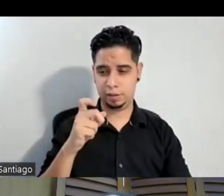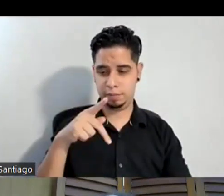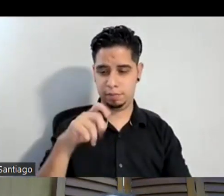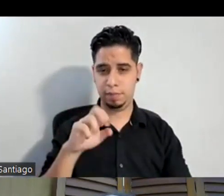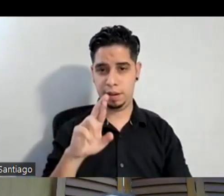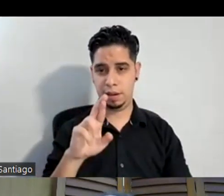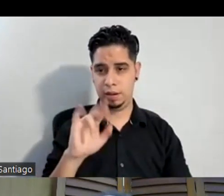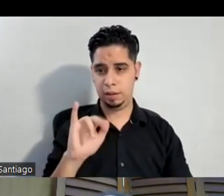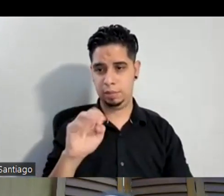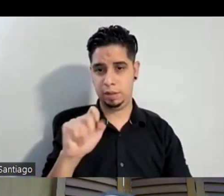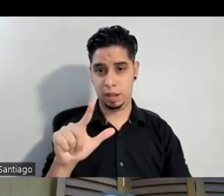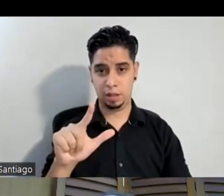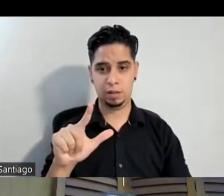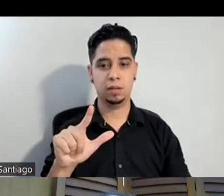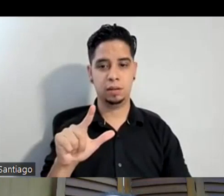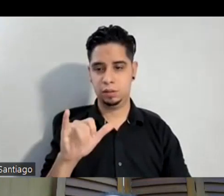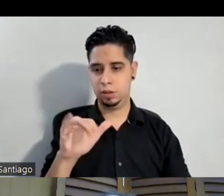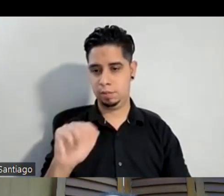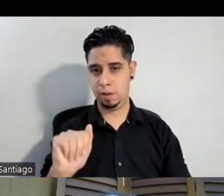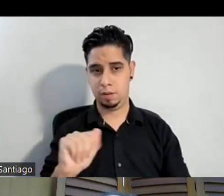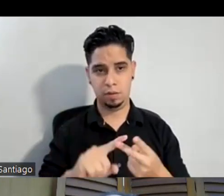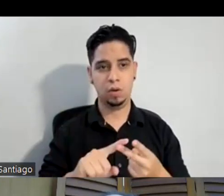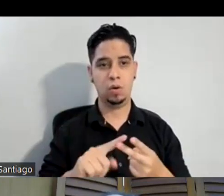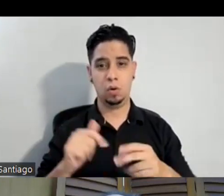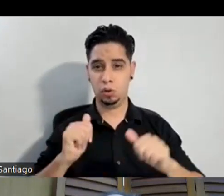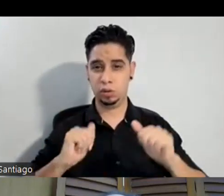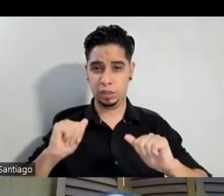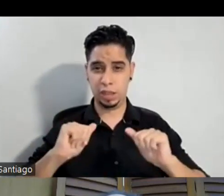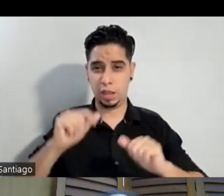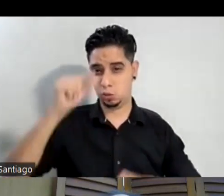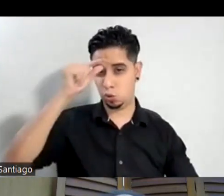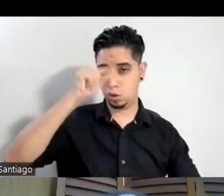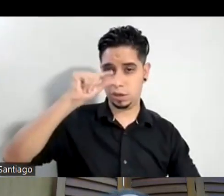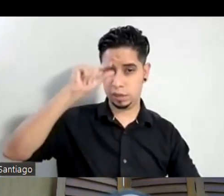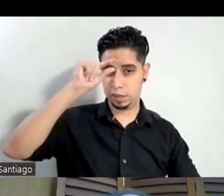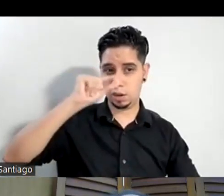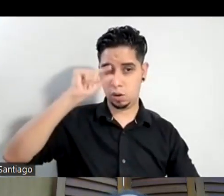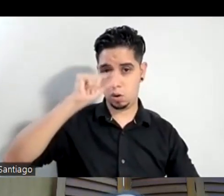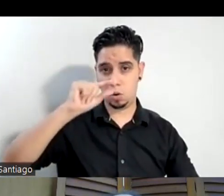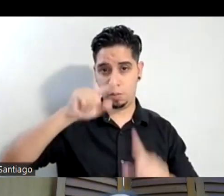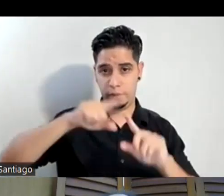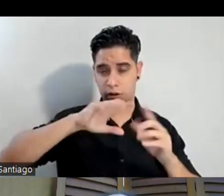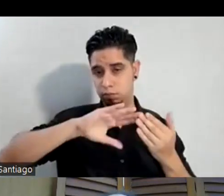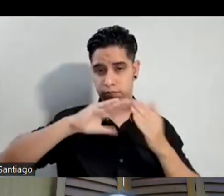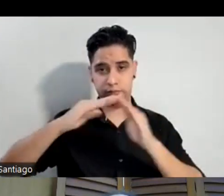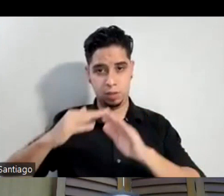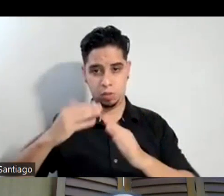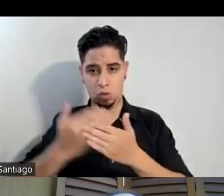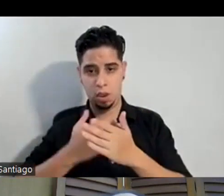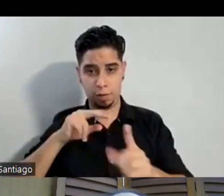momentos o un texto griego ¿verdad? griego texto griego pero que se haga entonces desde esta perspectiva de ahora porque por